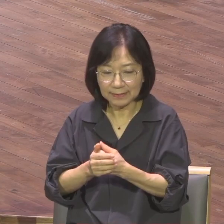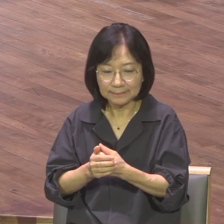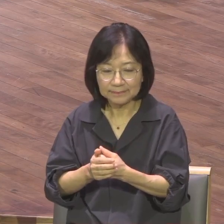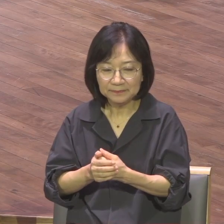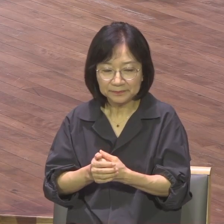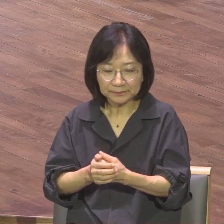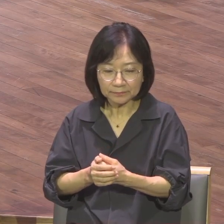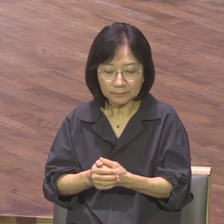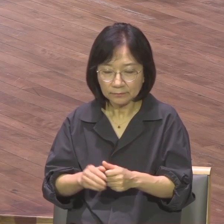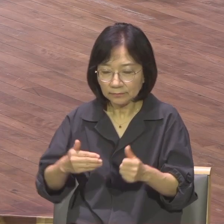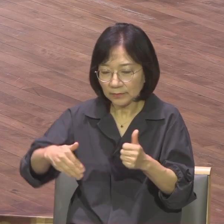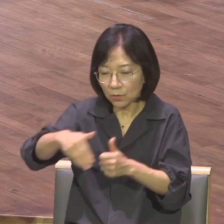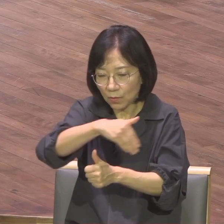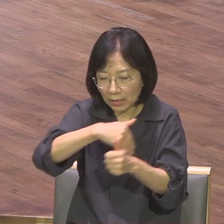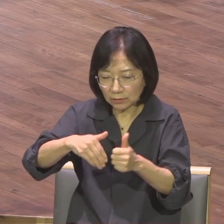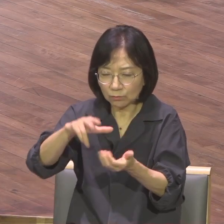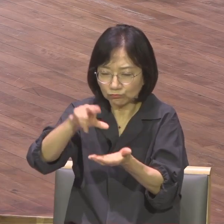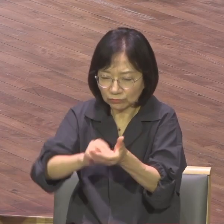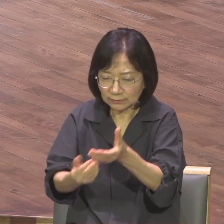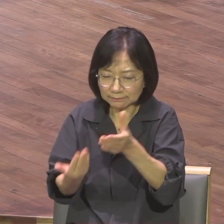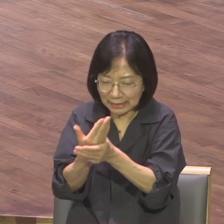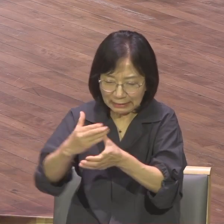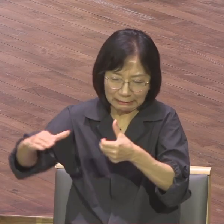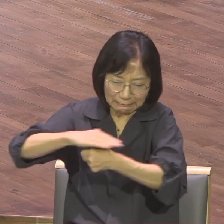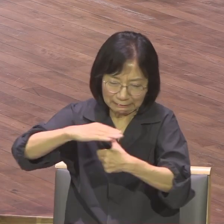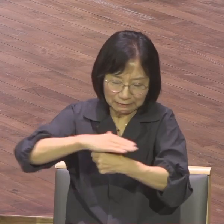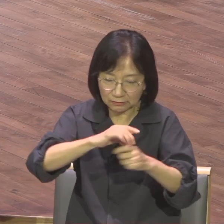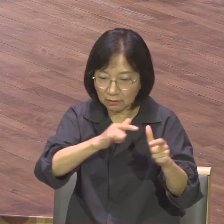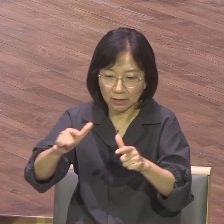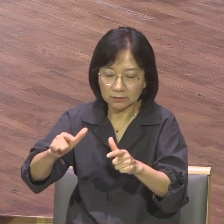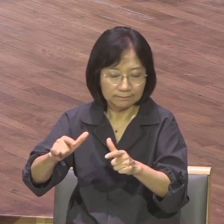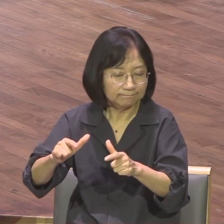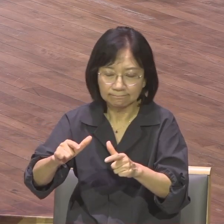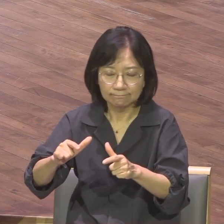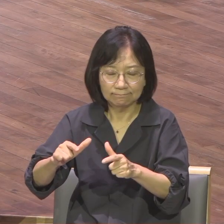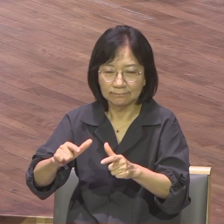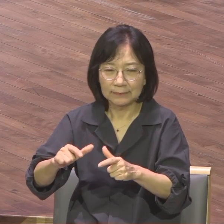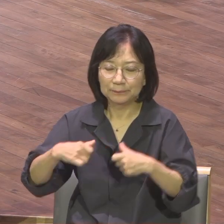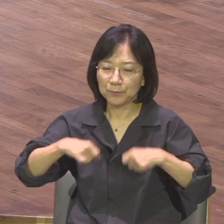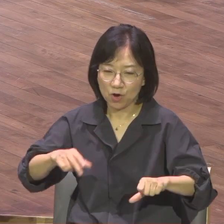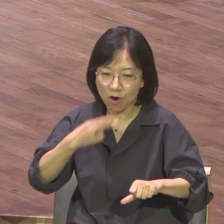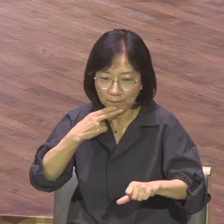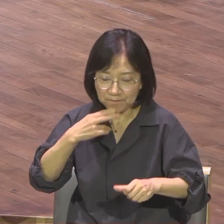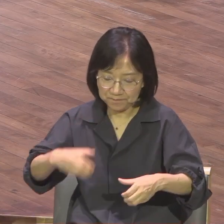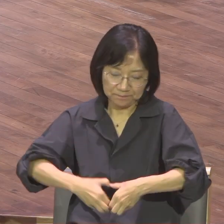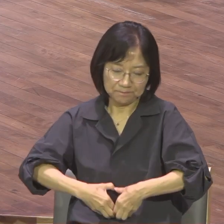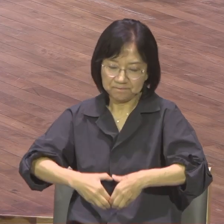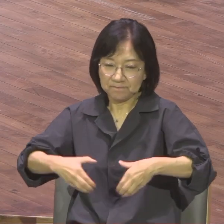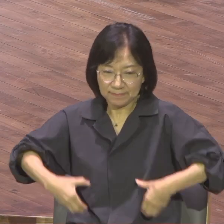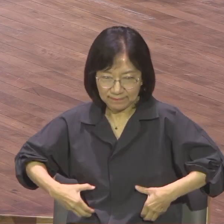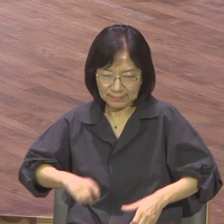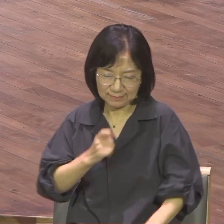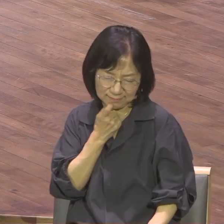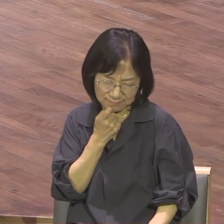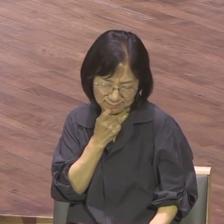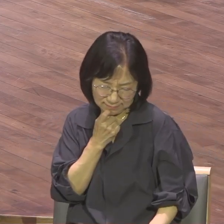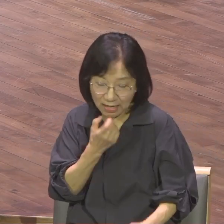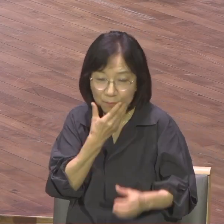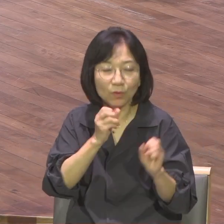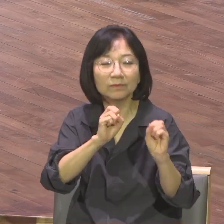어떤 환경과 상황과 현실 앞에서도 물러서지 않고 담대하게 나아갈 수가 있습니다. 사실